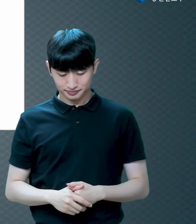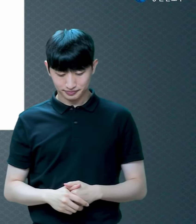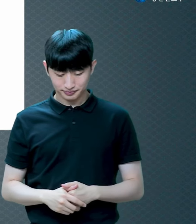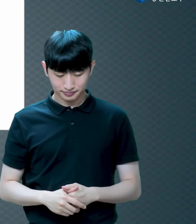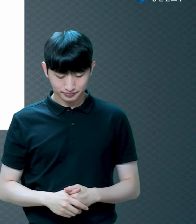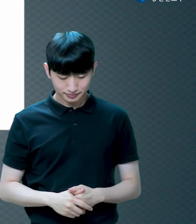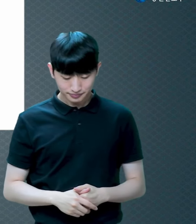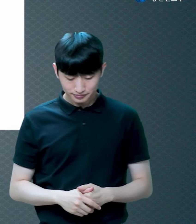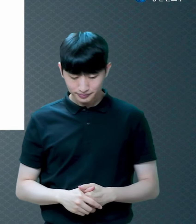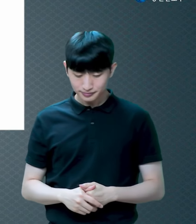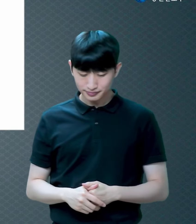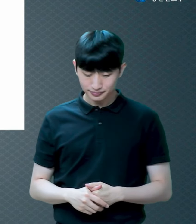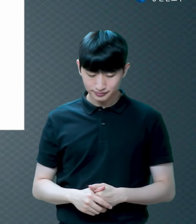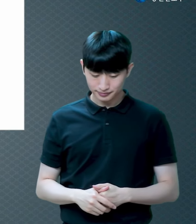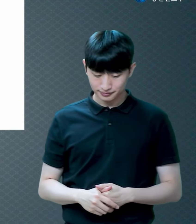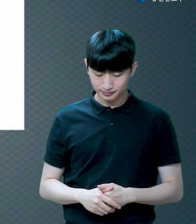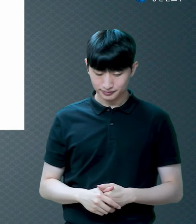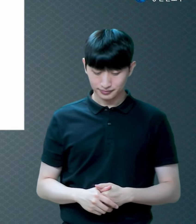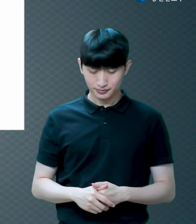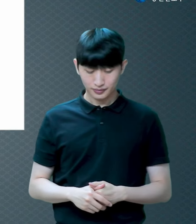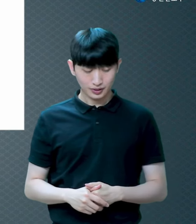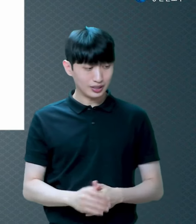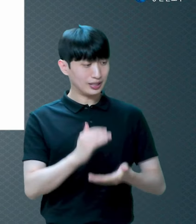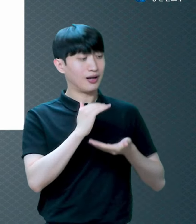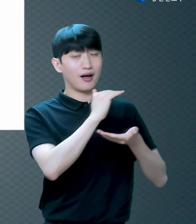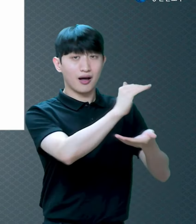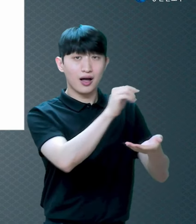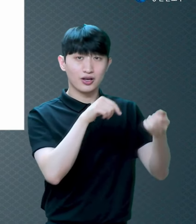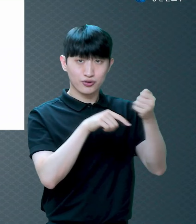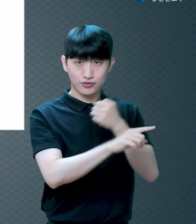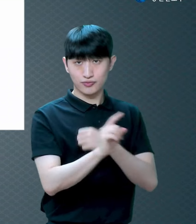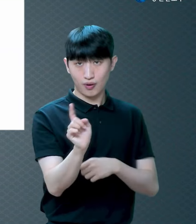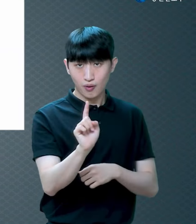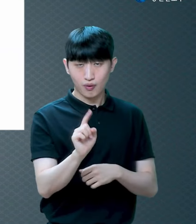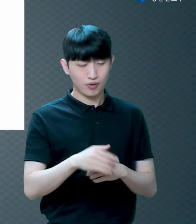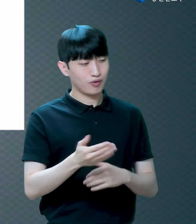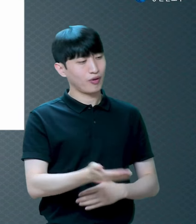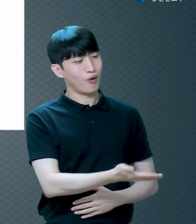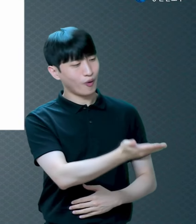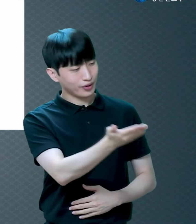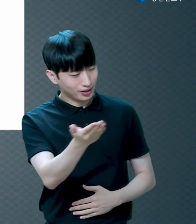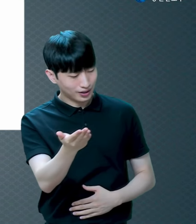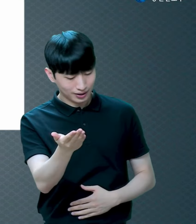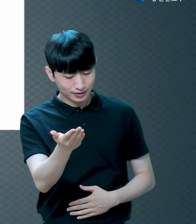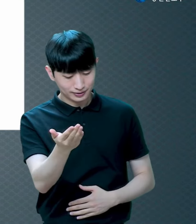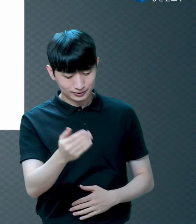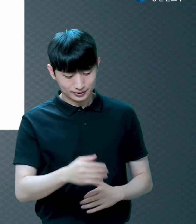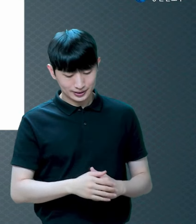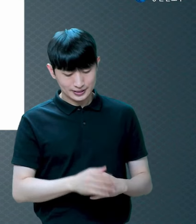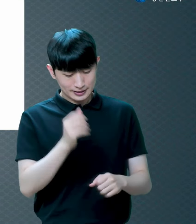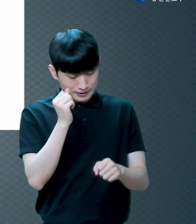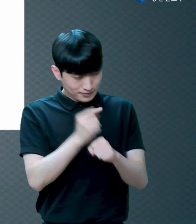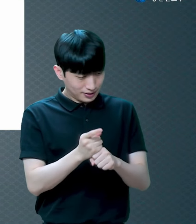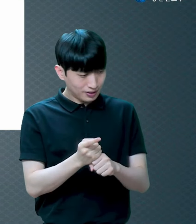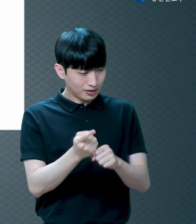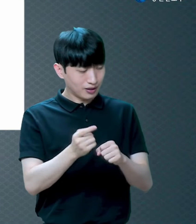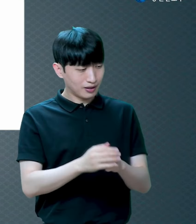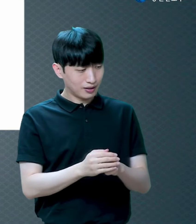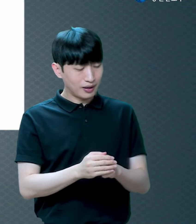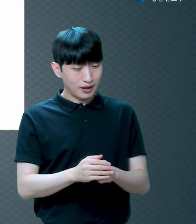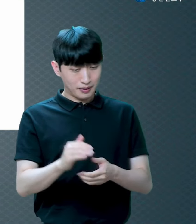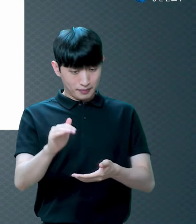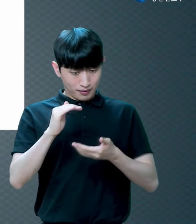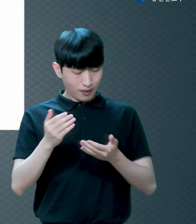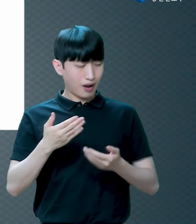알게 하냐 알게 하는 이유가 뭐냐 너희가 받은 것이오 또 그 가운데